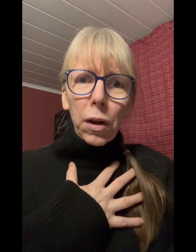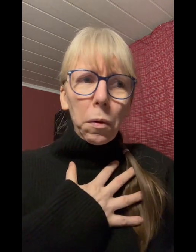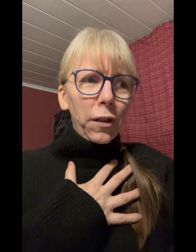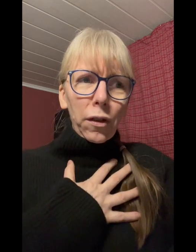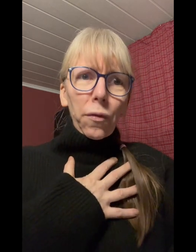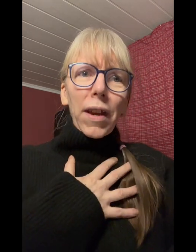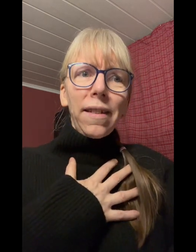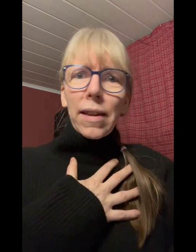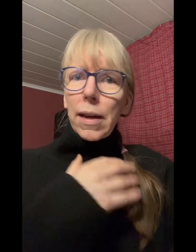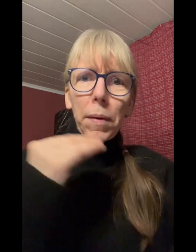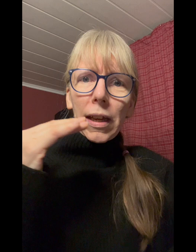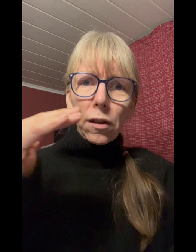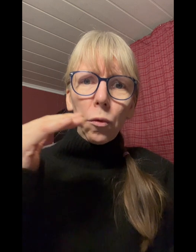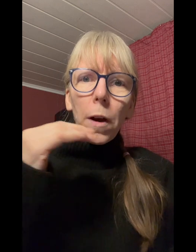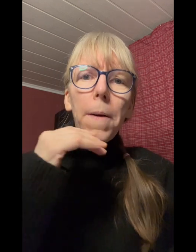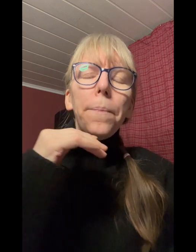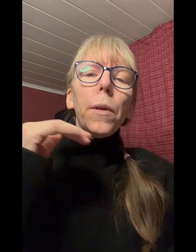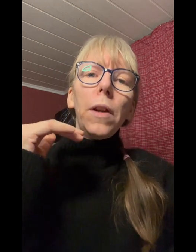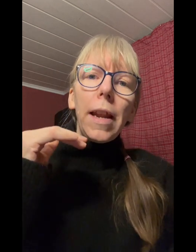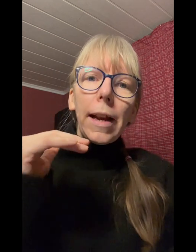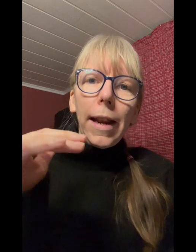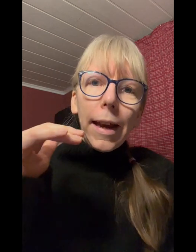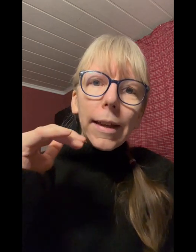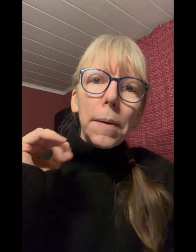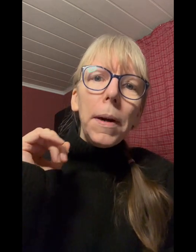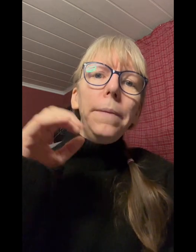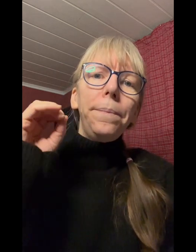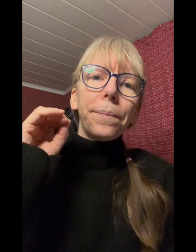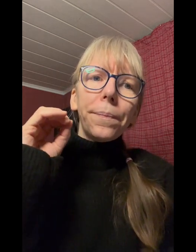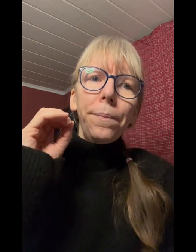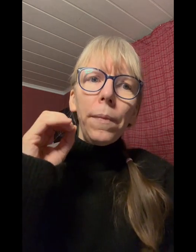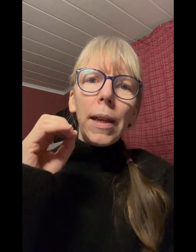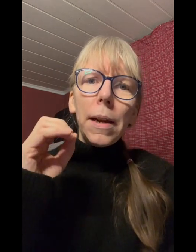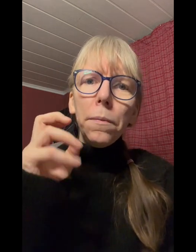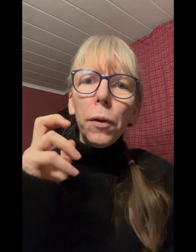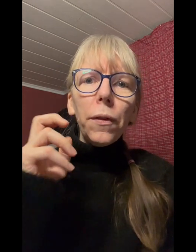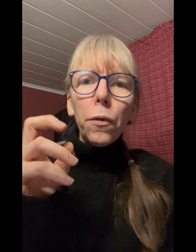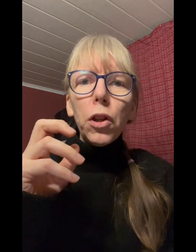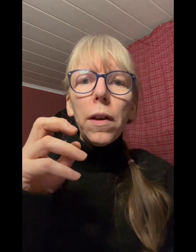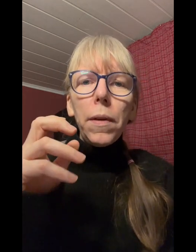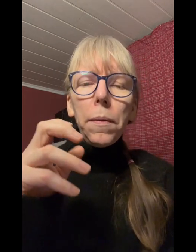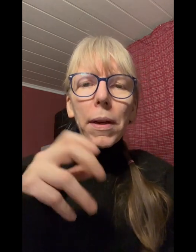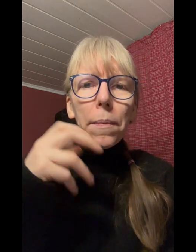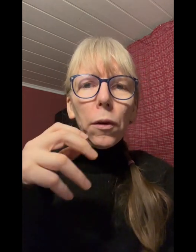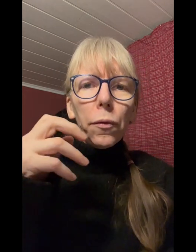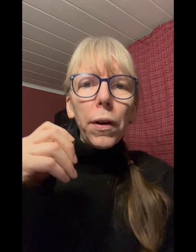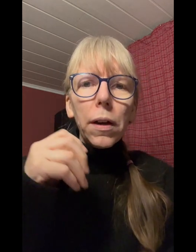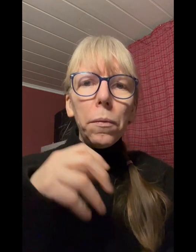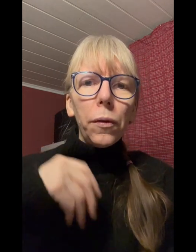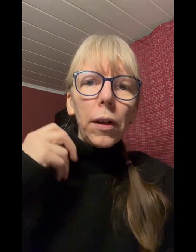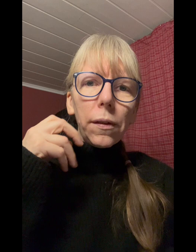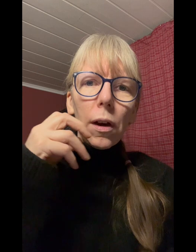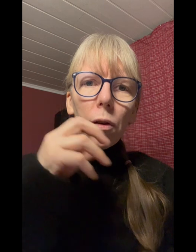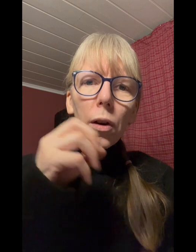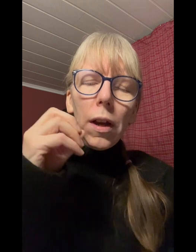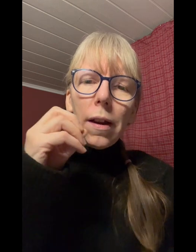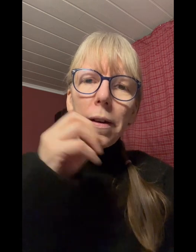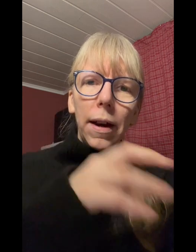ich plötzlich so viel essen nehme ich ja zu und dann erkläre ich immer dann muss ich vorstellen wenn ich mit einem auto fahre muss ich jetzt ja auch nach